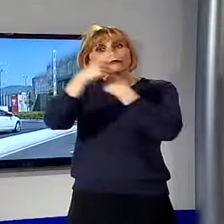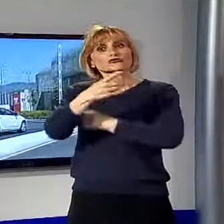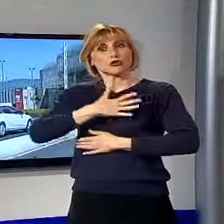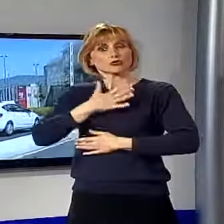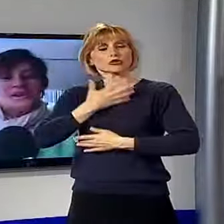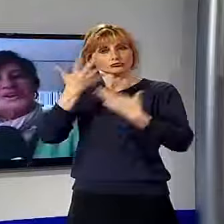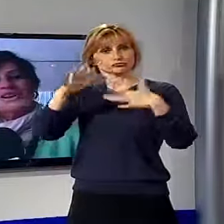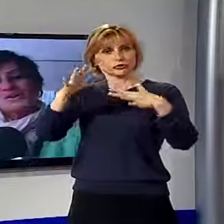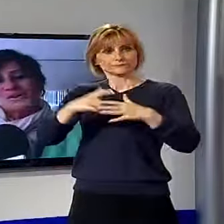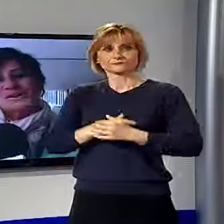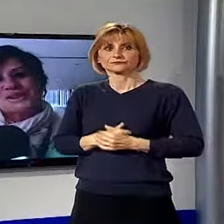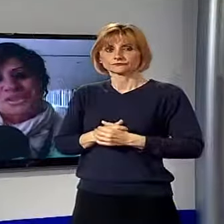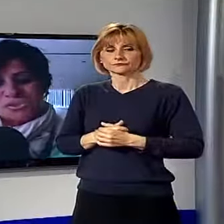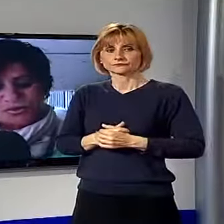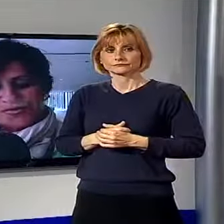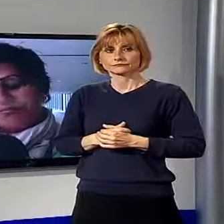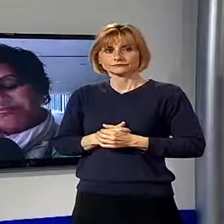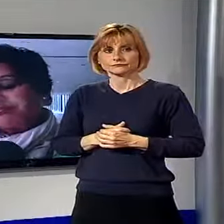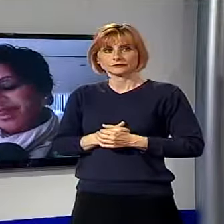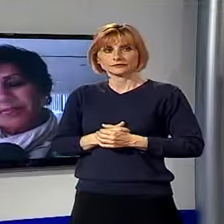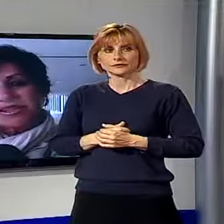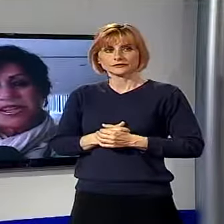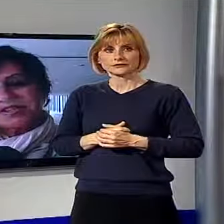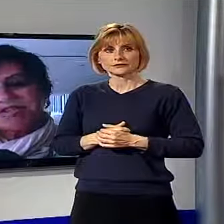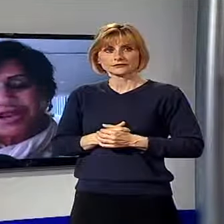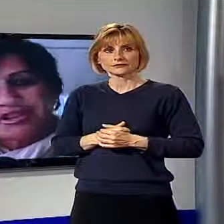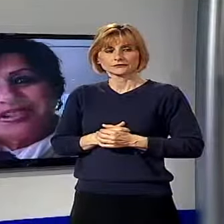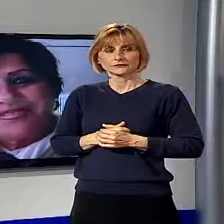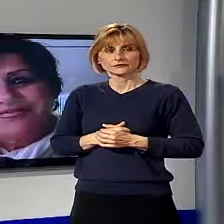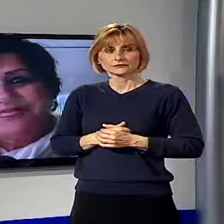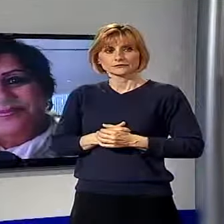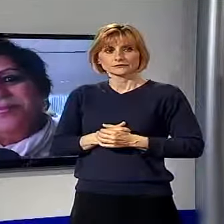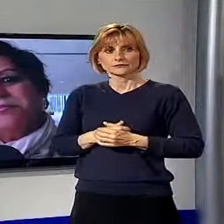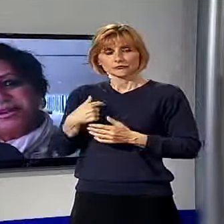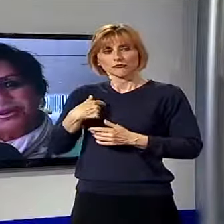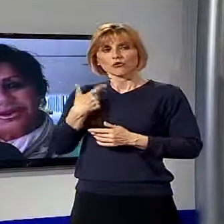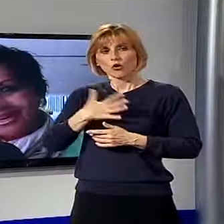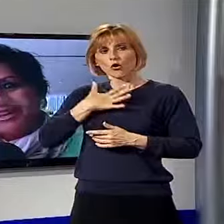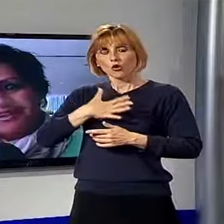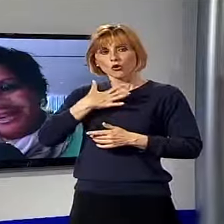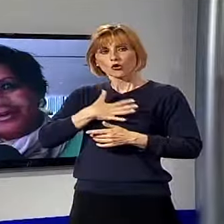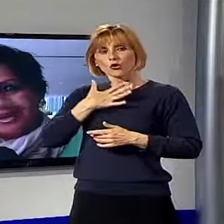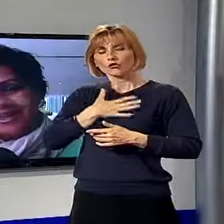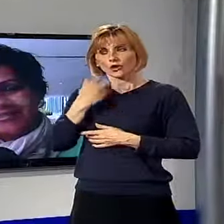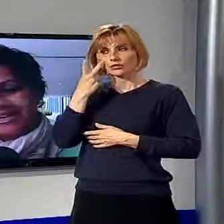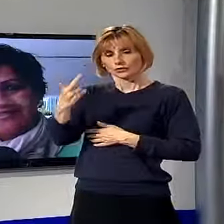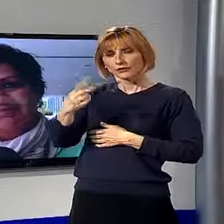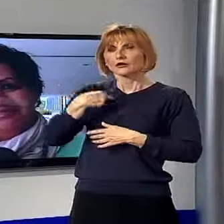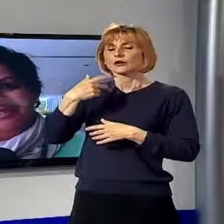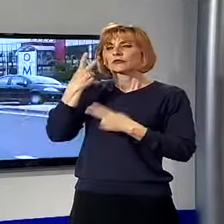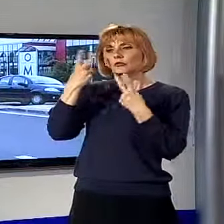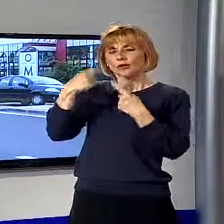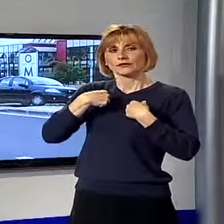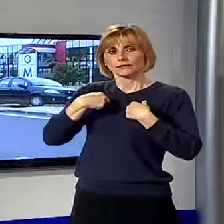struttura. Quello che gli posso dire io è abbastanza efficiente per quello che riguardava me.